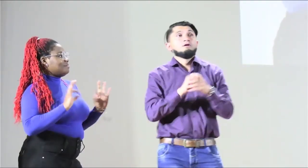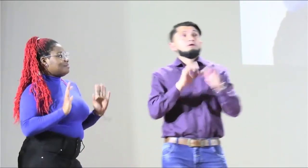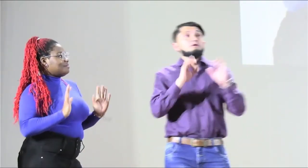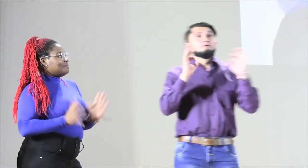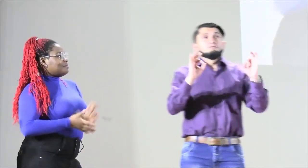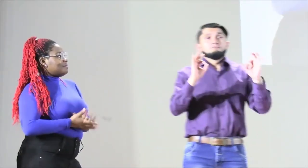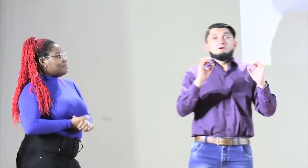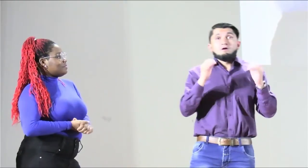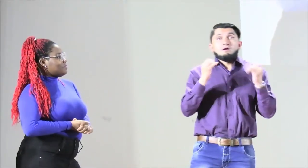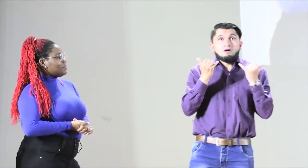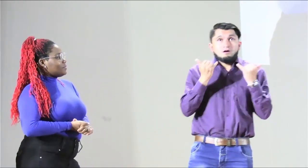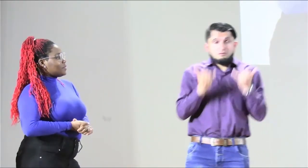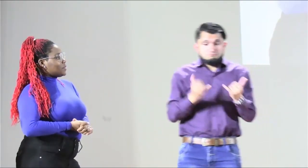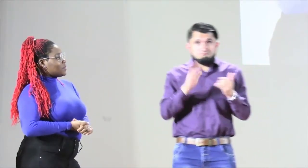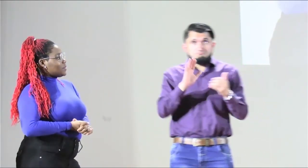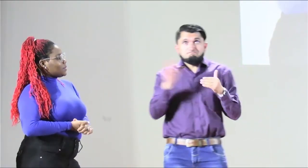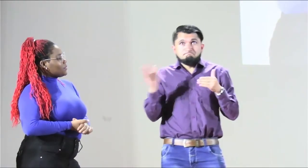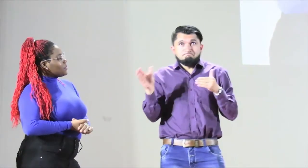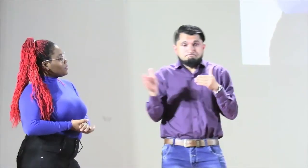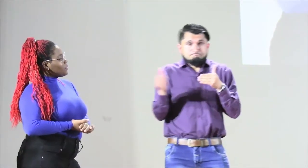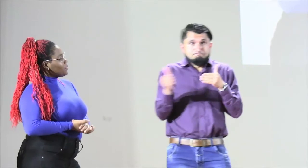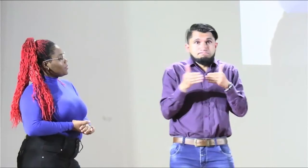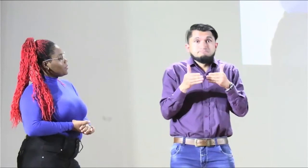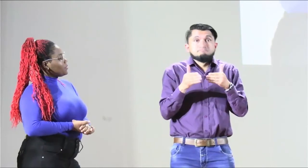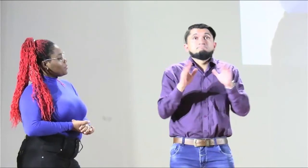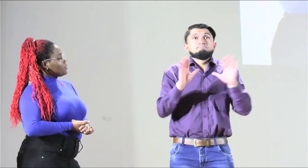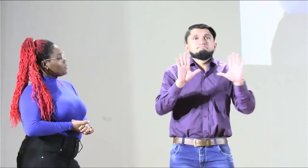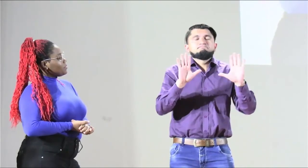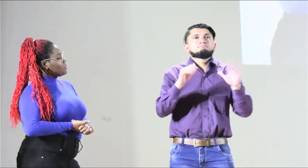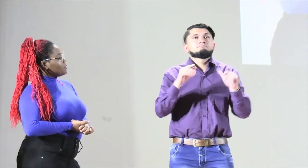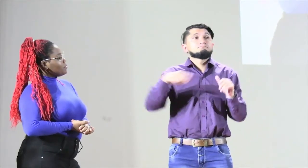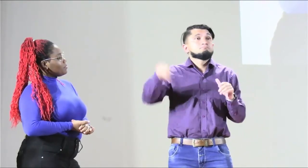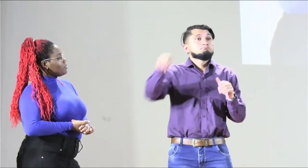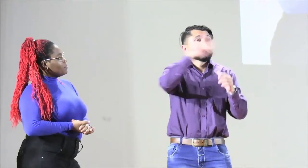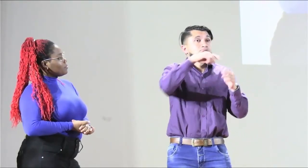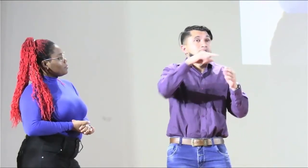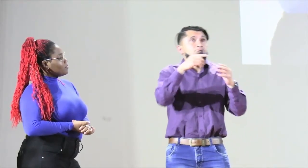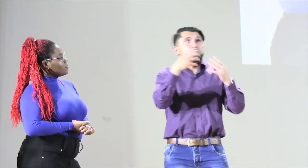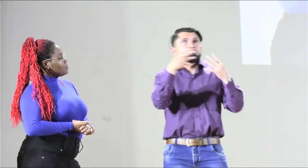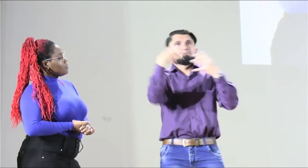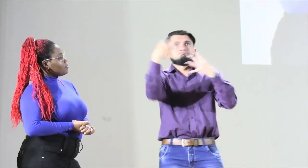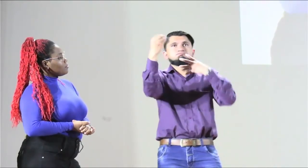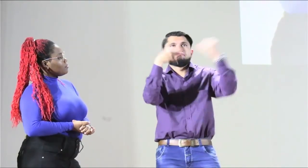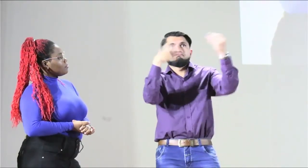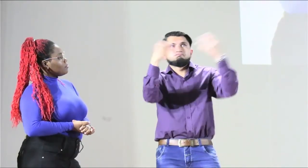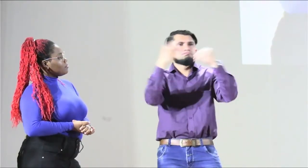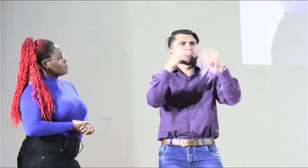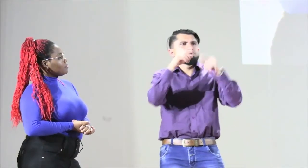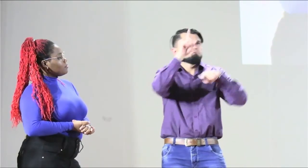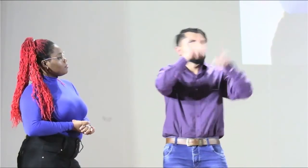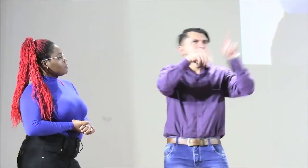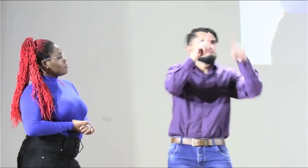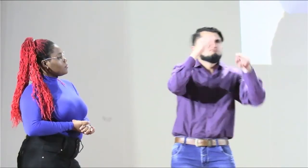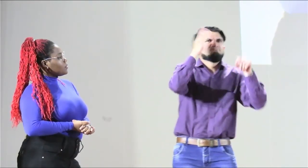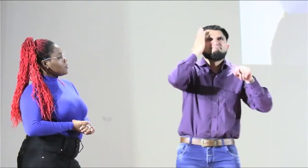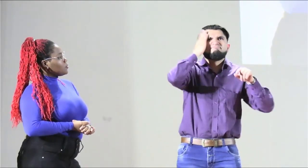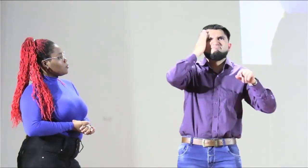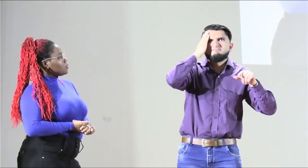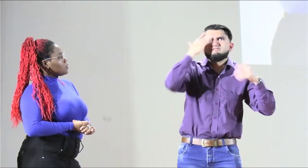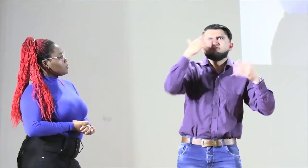a todos, a todas, a que estén con nosotros acá. Y antes de cerrar, queremos comentarles